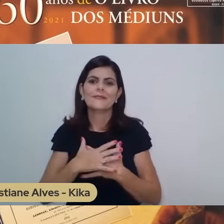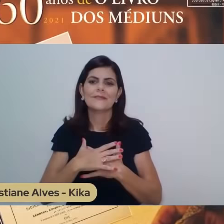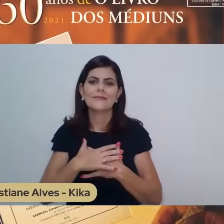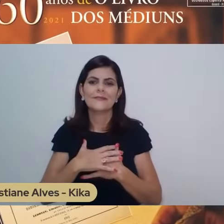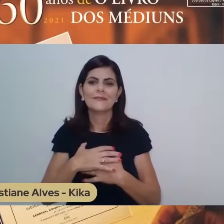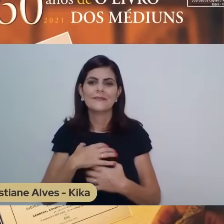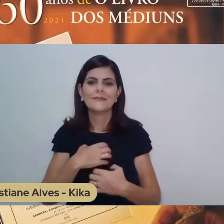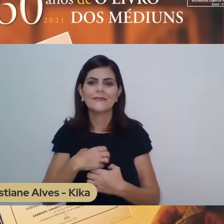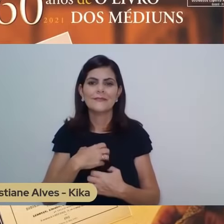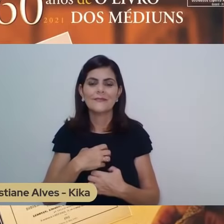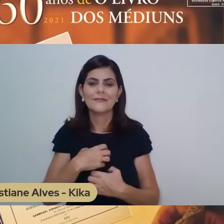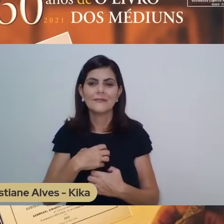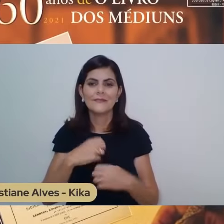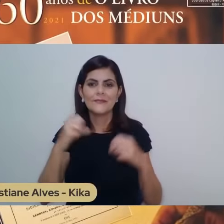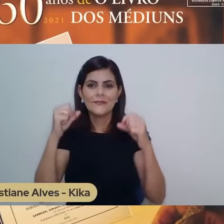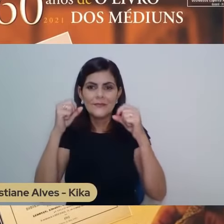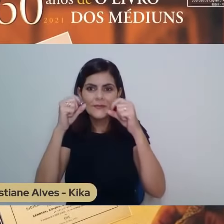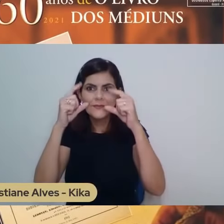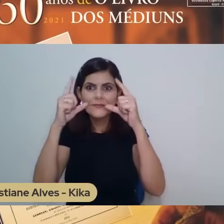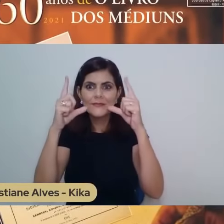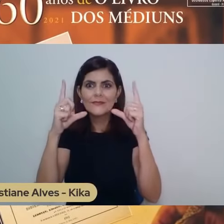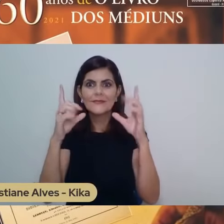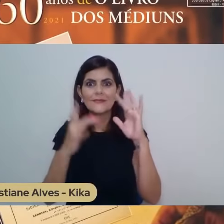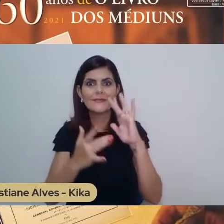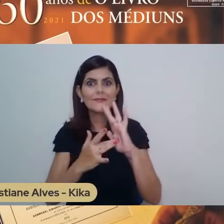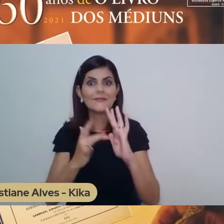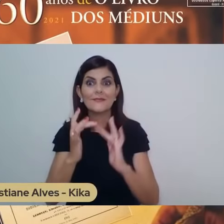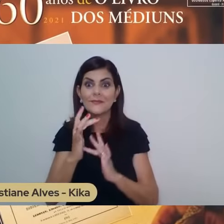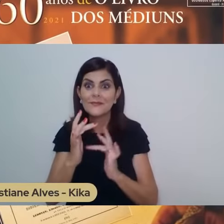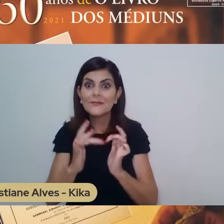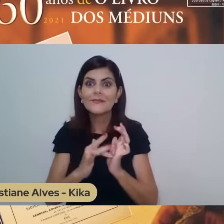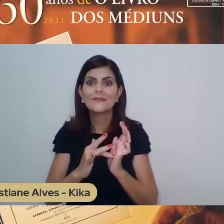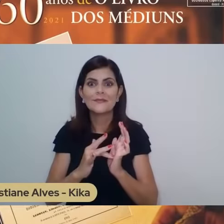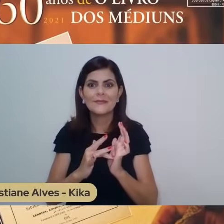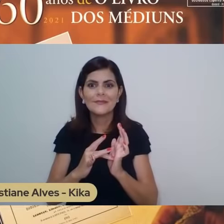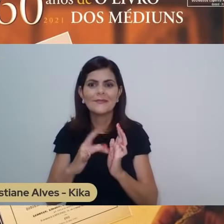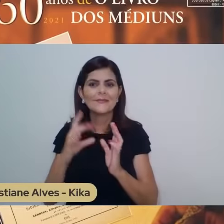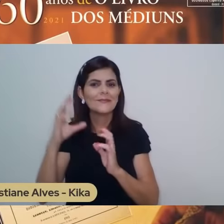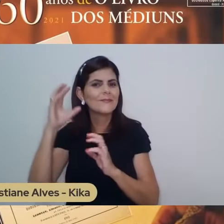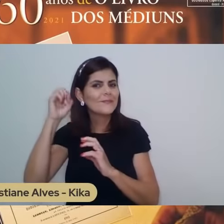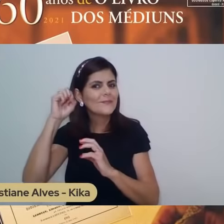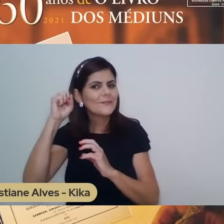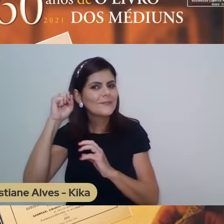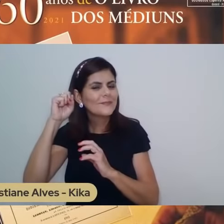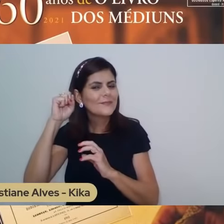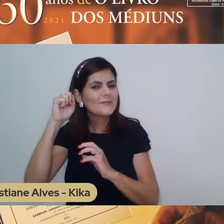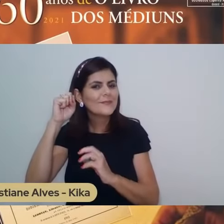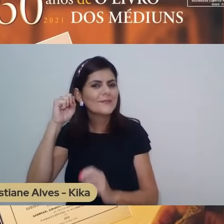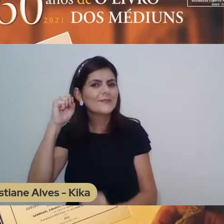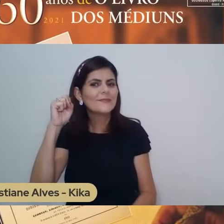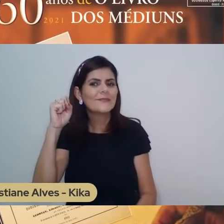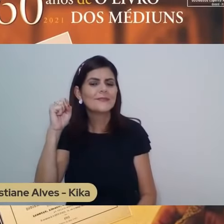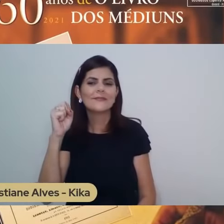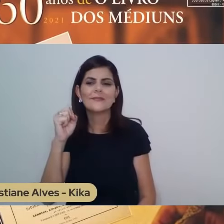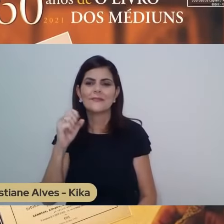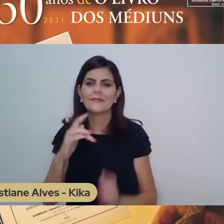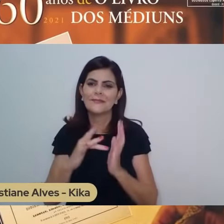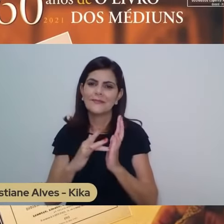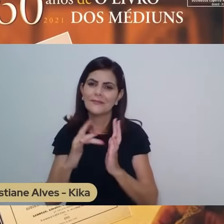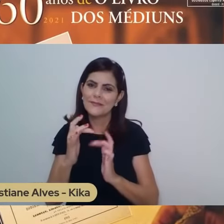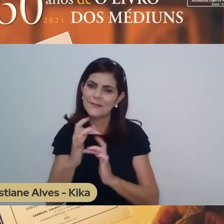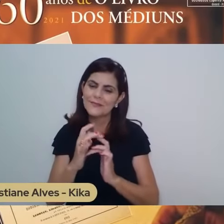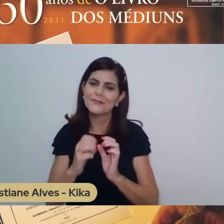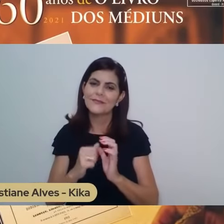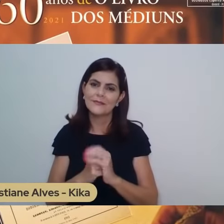Vê Jesus rede vivo e escuta-lhe a voz. Como dizia, assim também nós, em algum